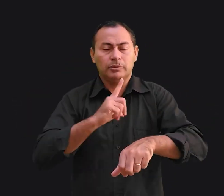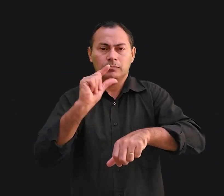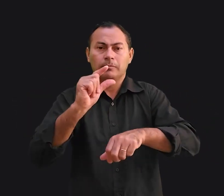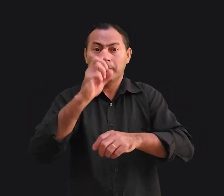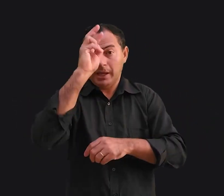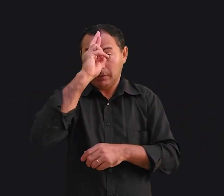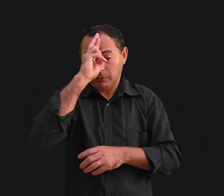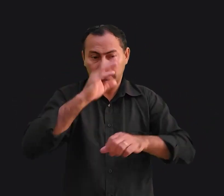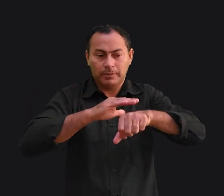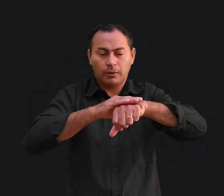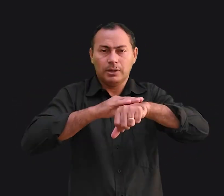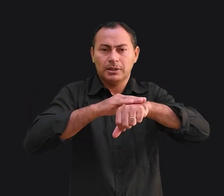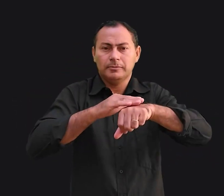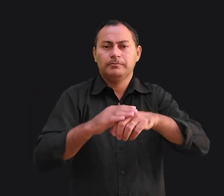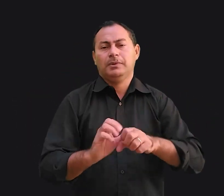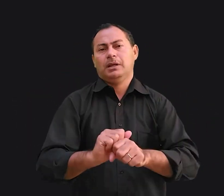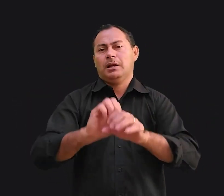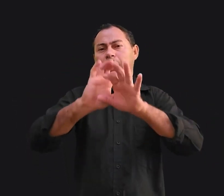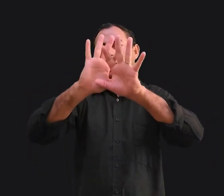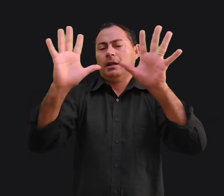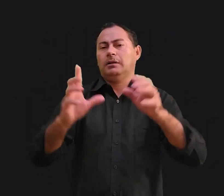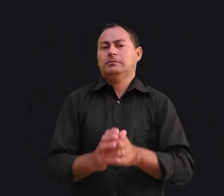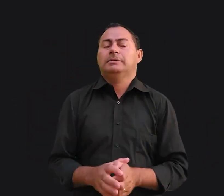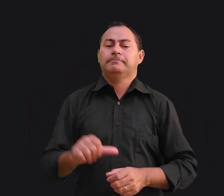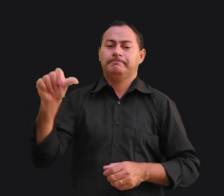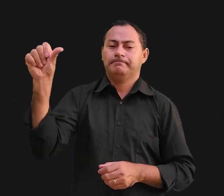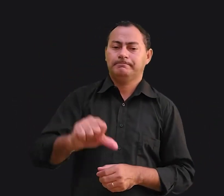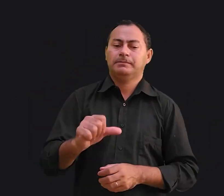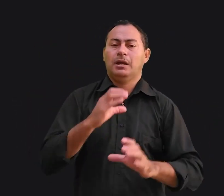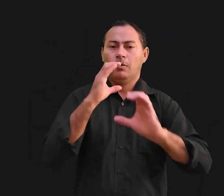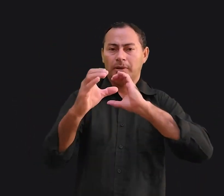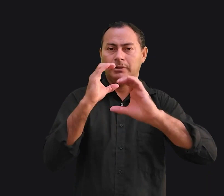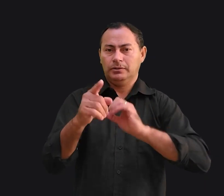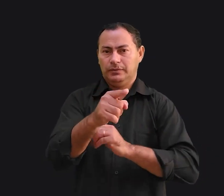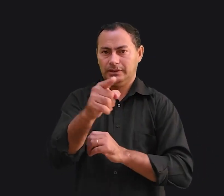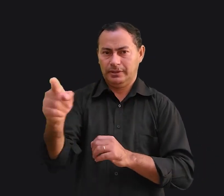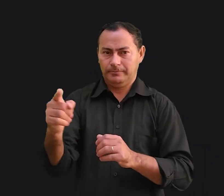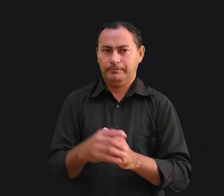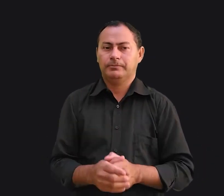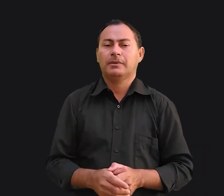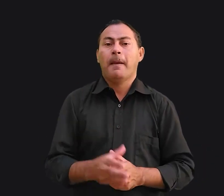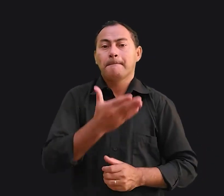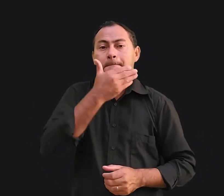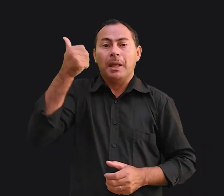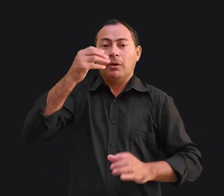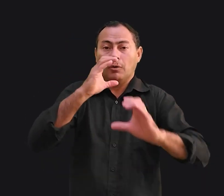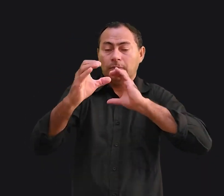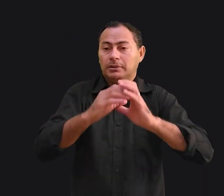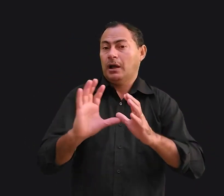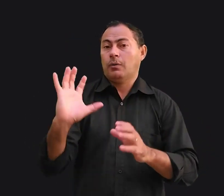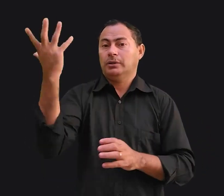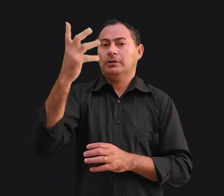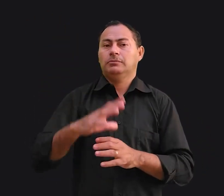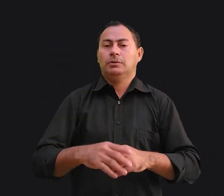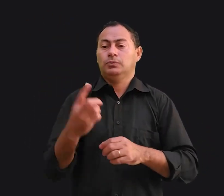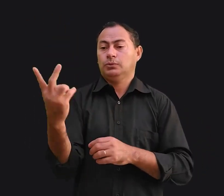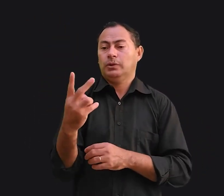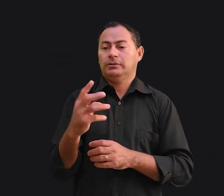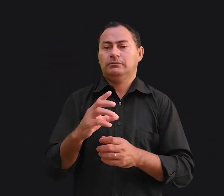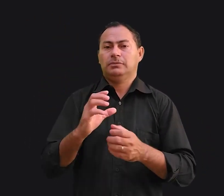meia-noite para conversar. É claro que isso vai prejudicar a comunicação de vocês. A melhor comunicação não acontece quando os dois estão